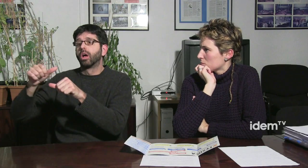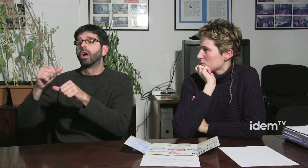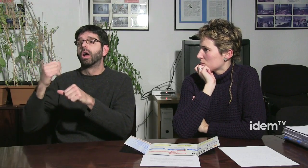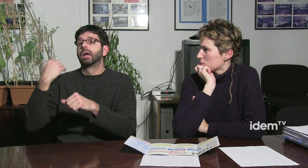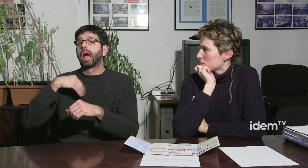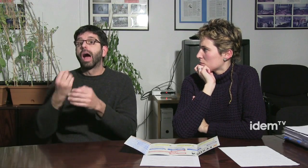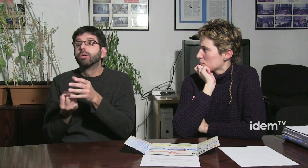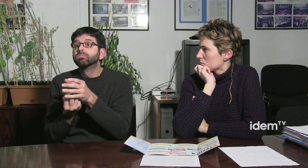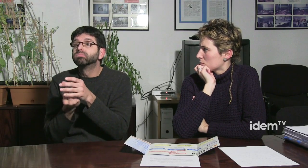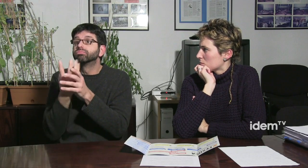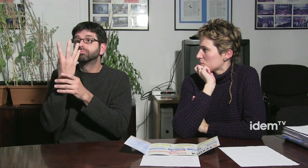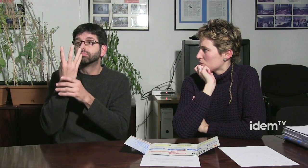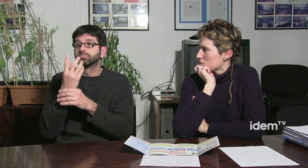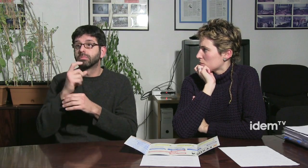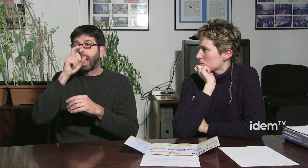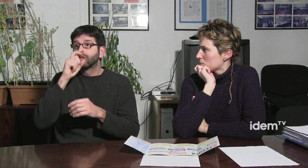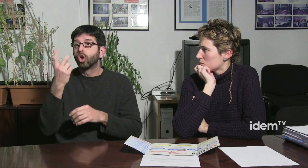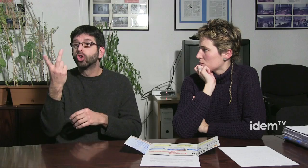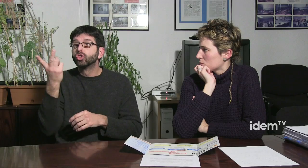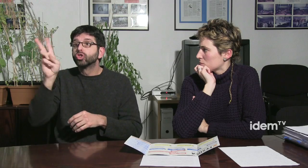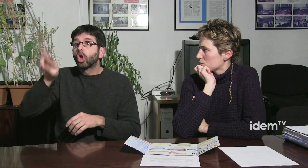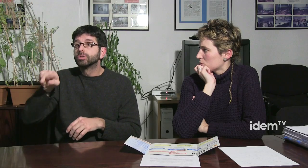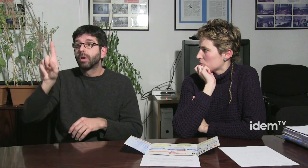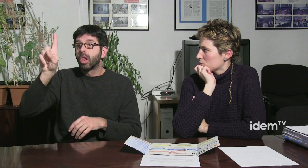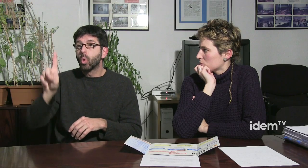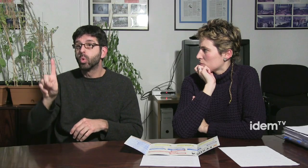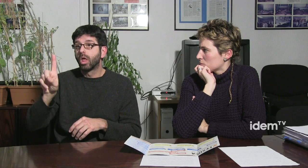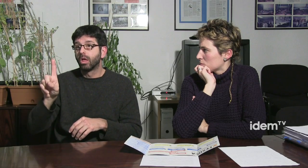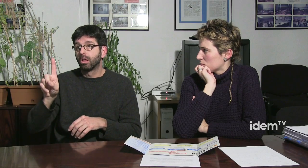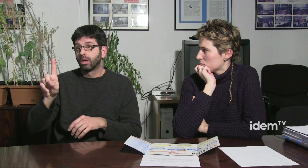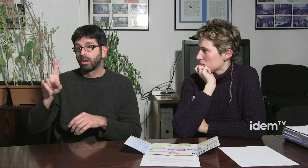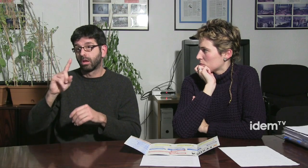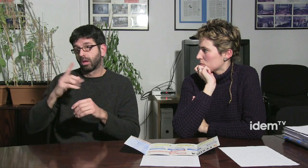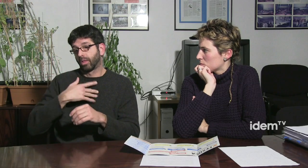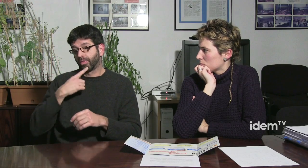les persones sordes participen des de fa 4 anys o així però